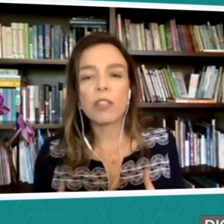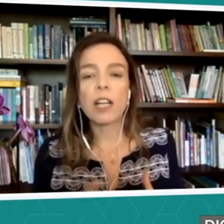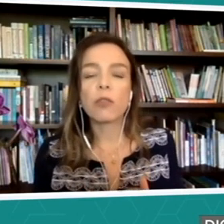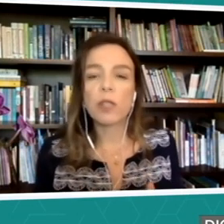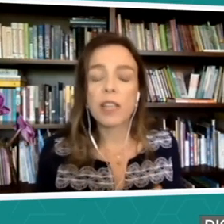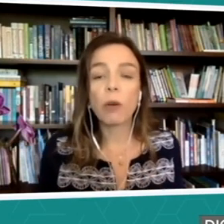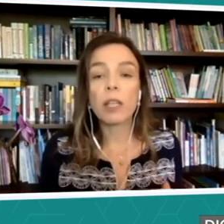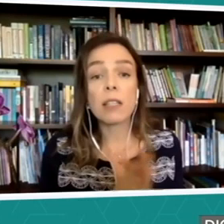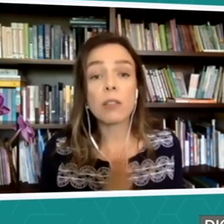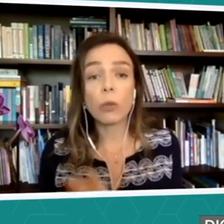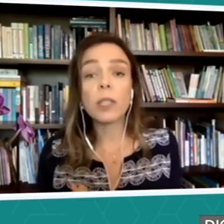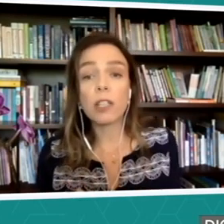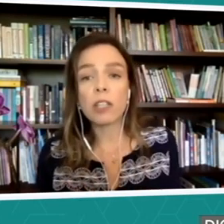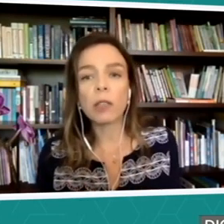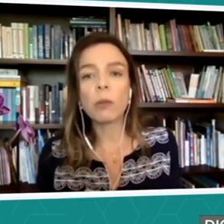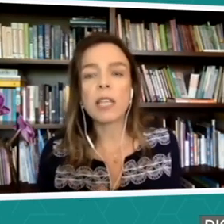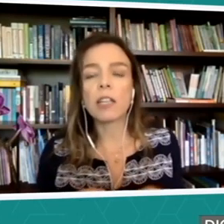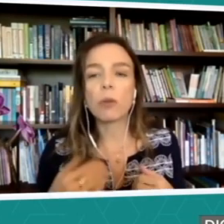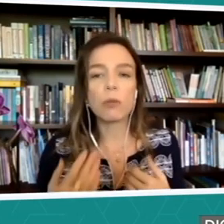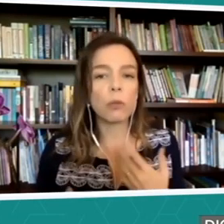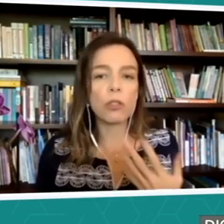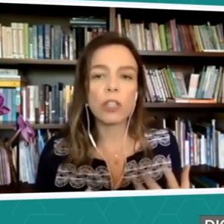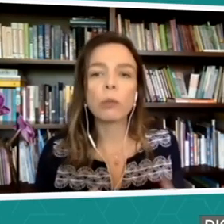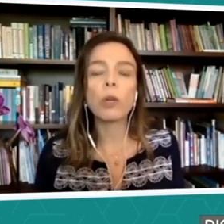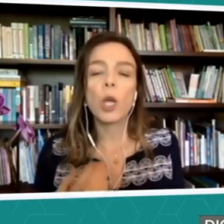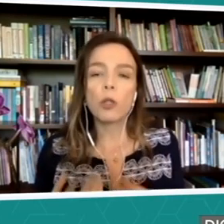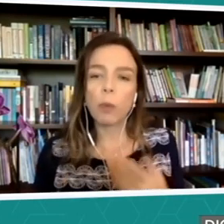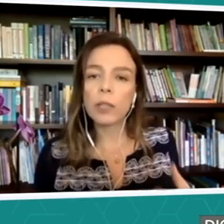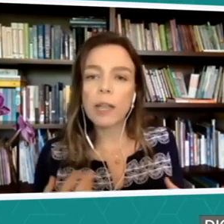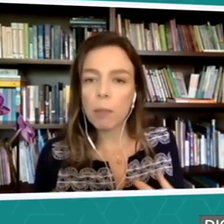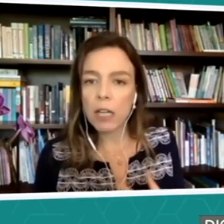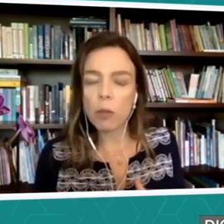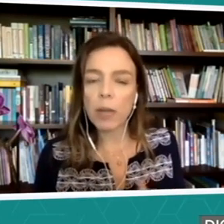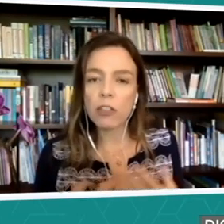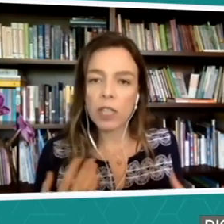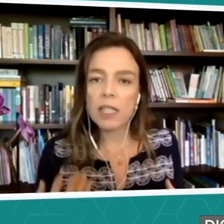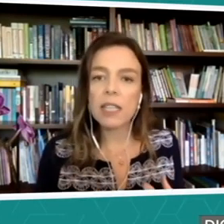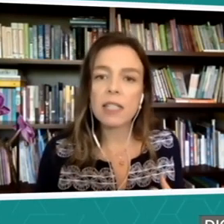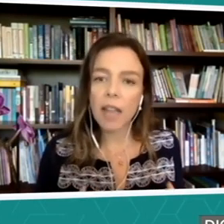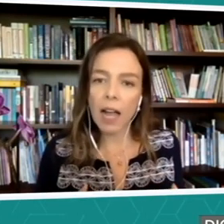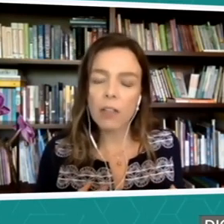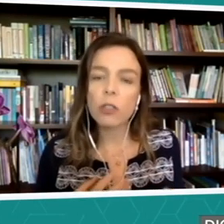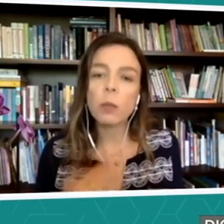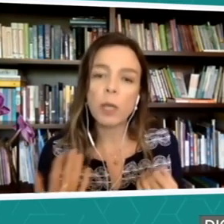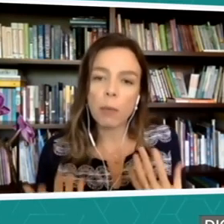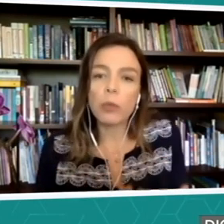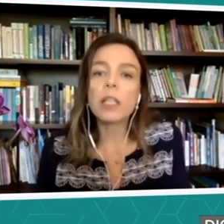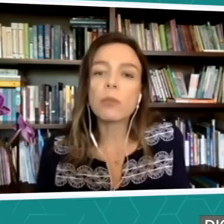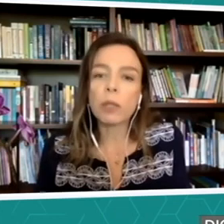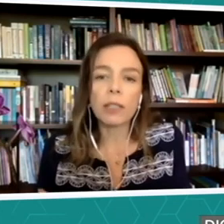artificial, que essas outras línguas, elas vão surgindo espontaneamente, a partir da necessidade. E aí, por isso que não